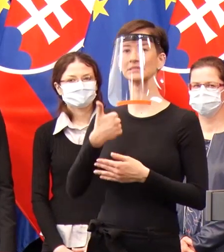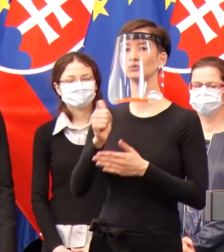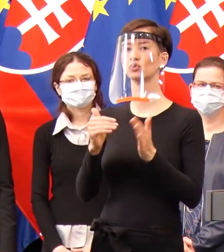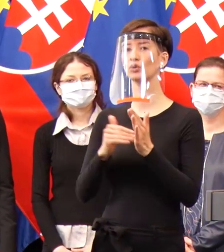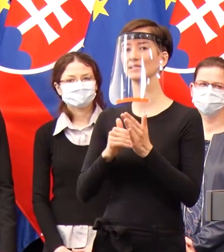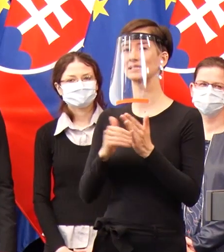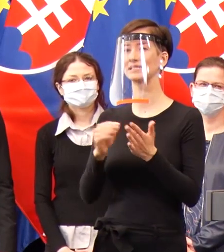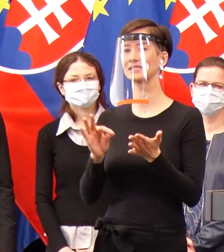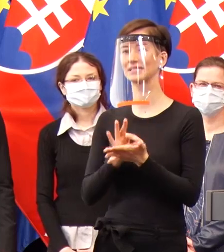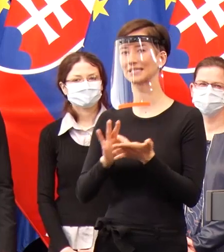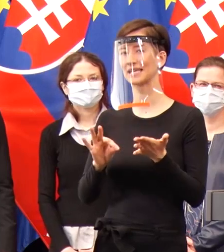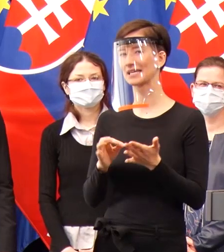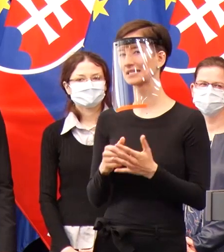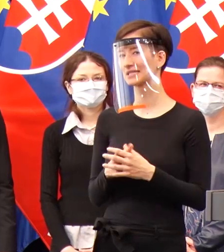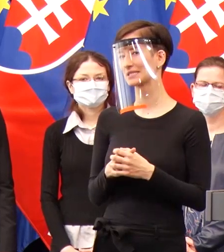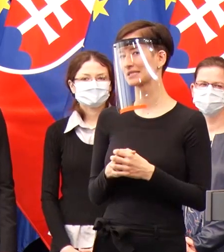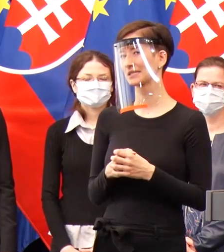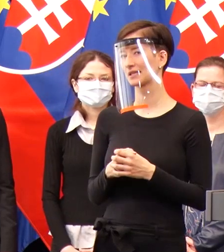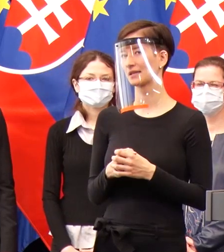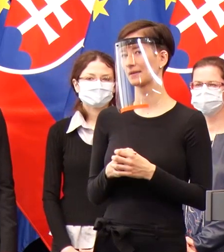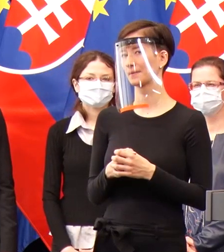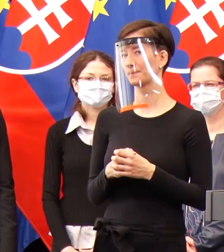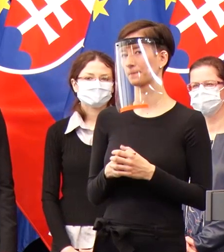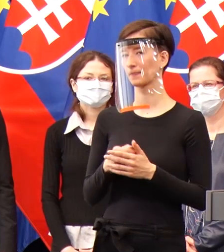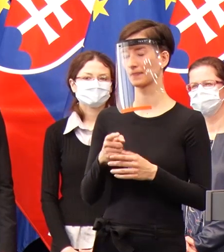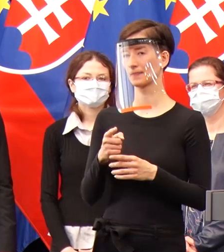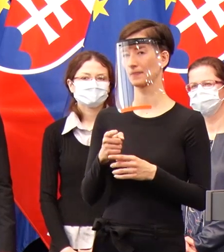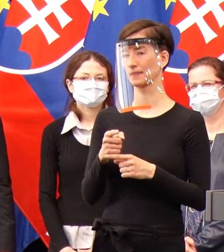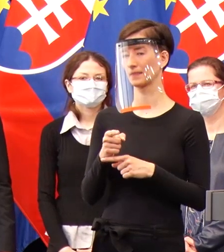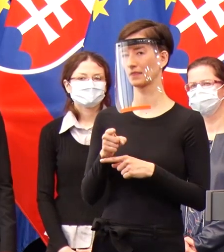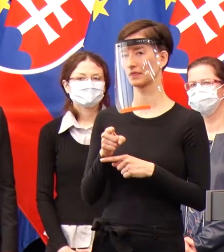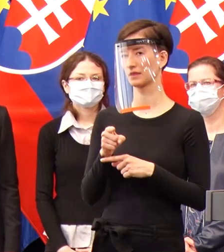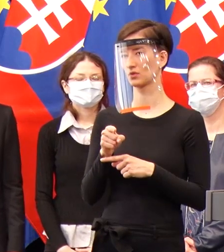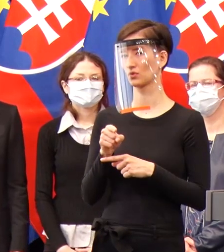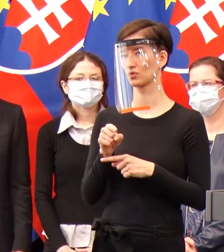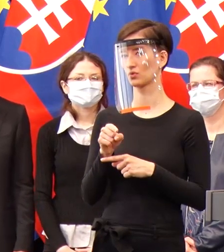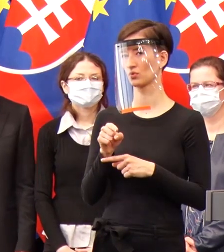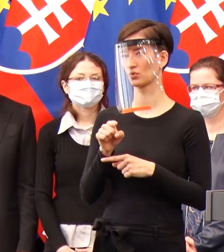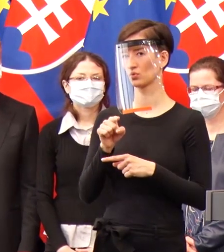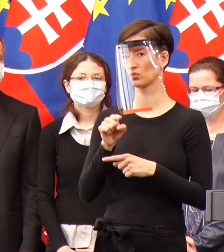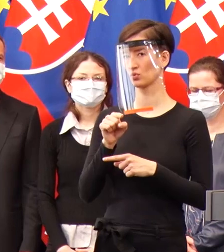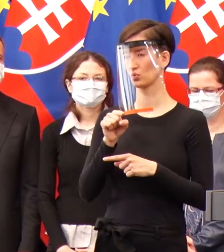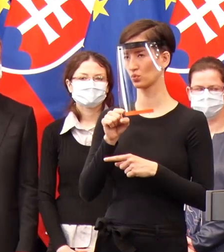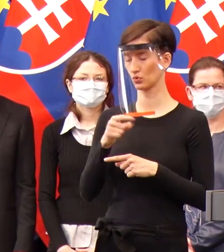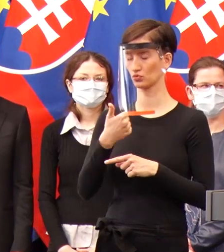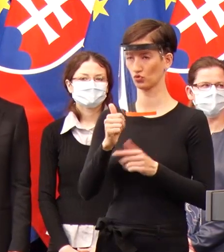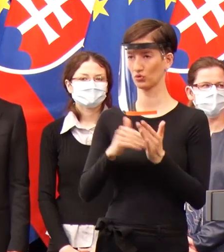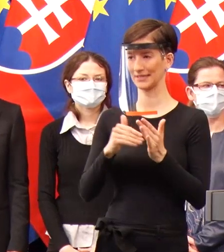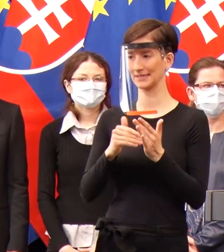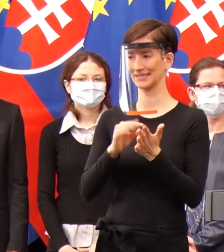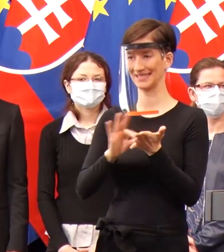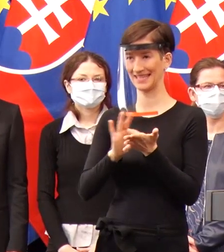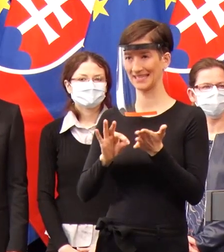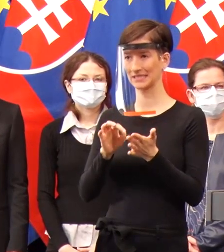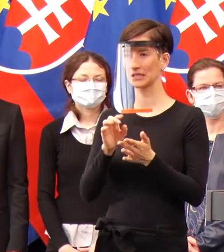je, trošku to tak zjednoduším, že testovacia vzorka alebo si štát objedná už aj ďalšie? O